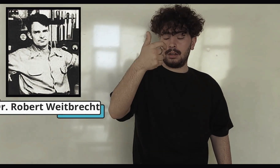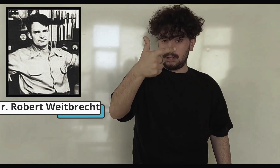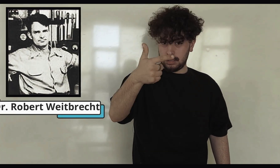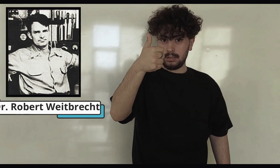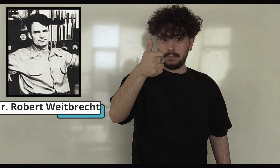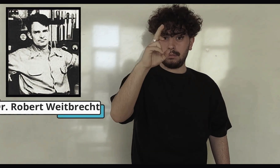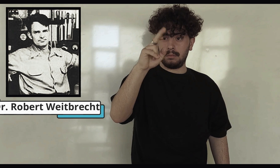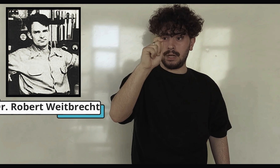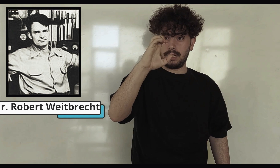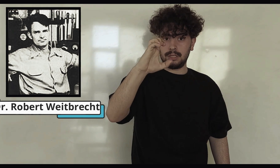Robert Whitebridge